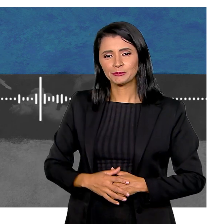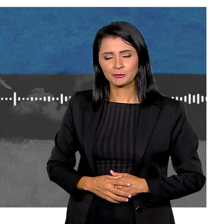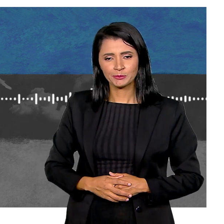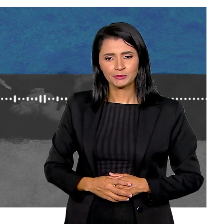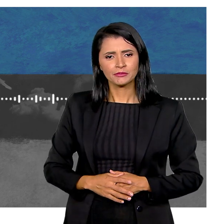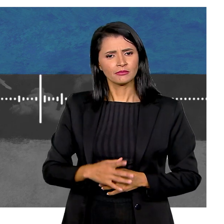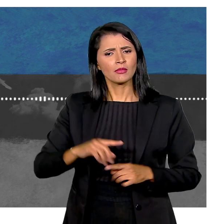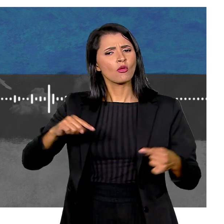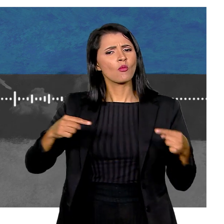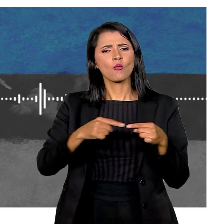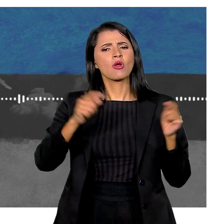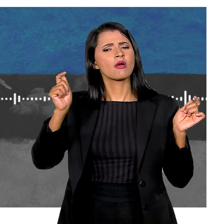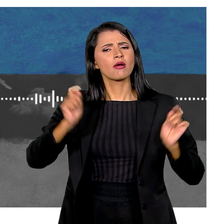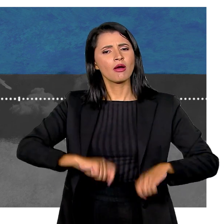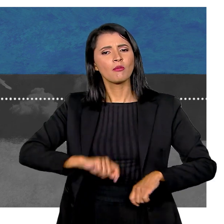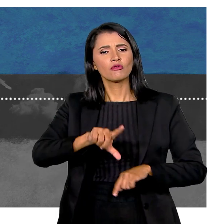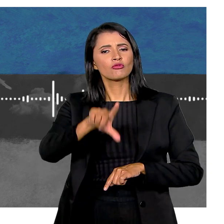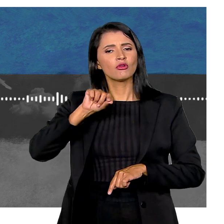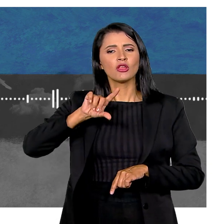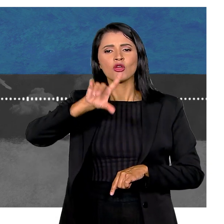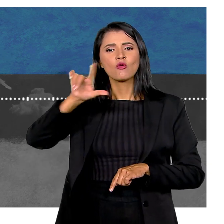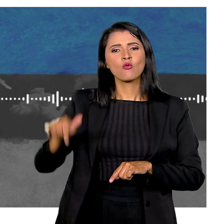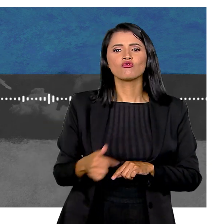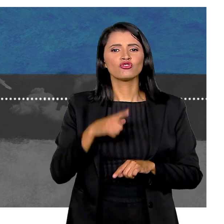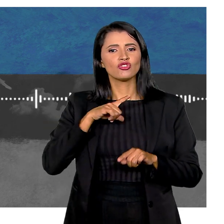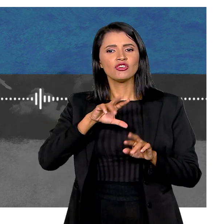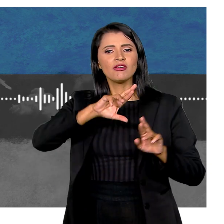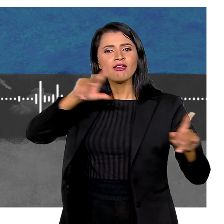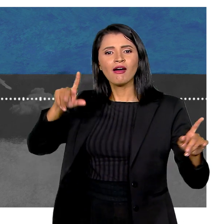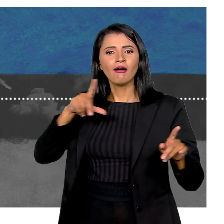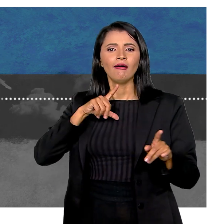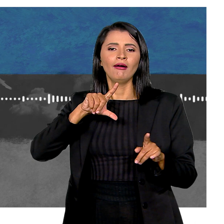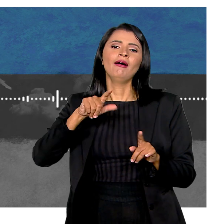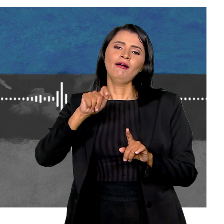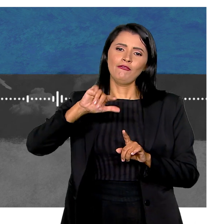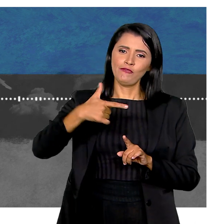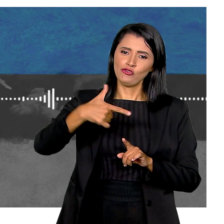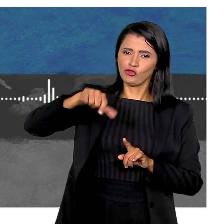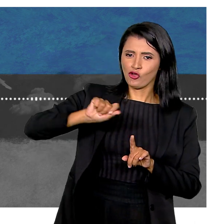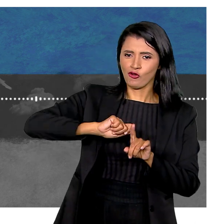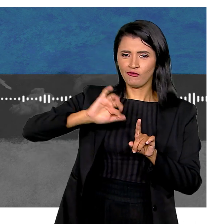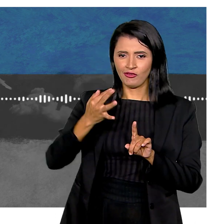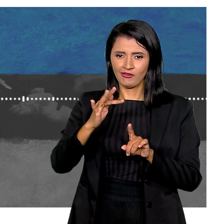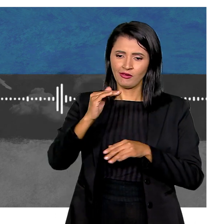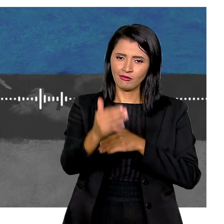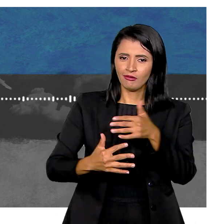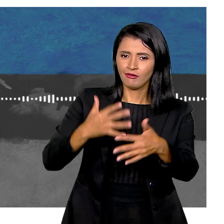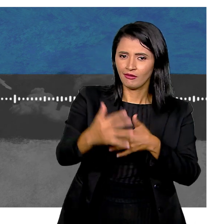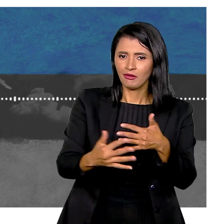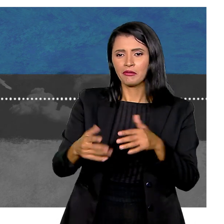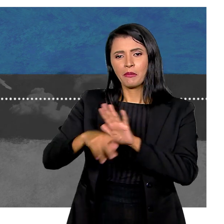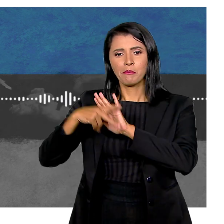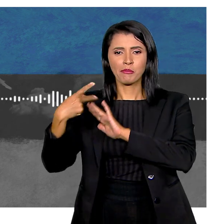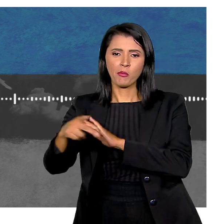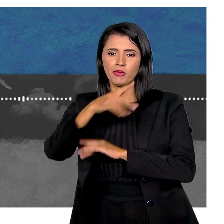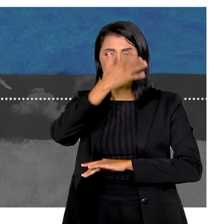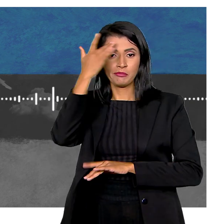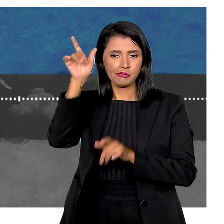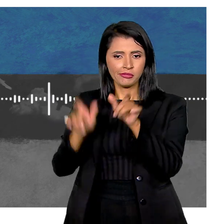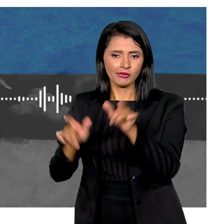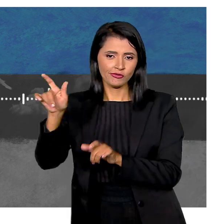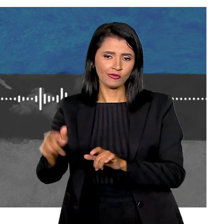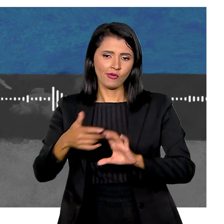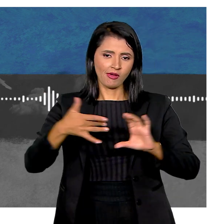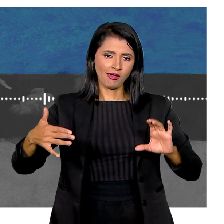mais apropriado do que escolher um dia raro Que aparece a cada quatro anos para ser o dia dedicado às pessoas raras Olá,